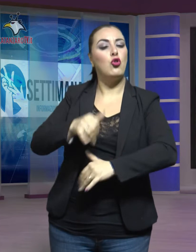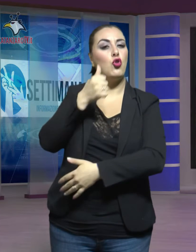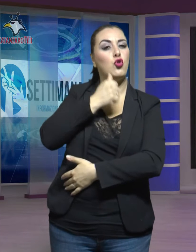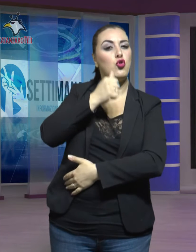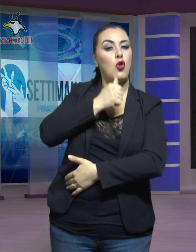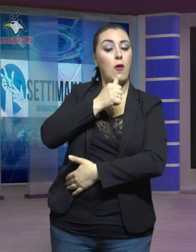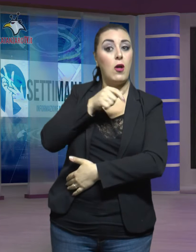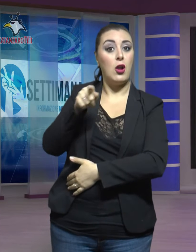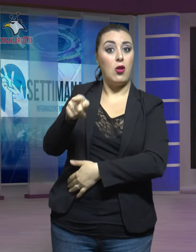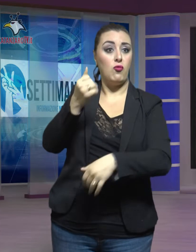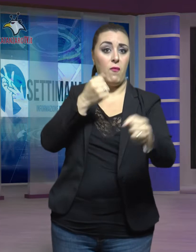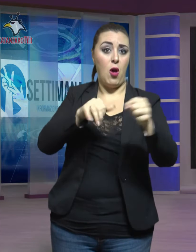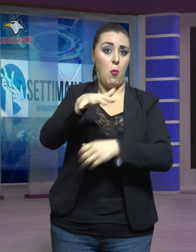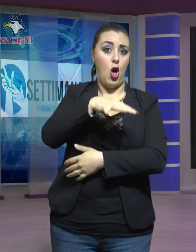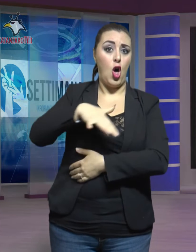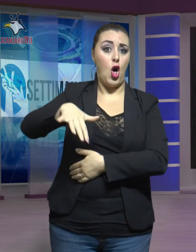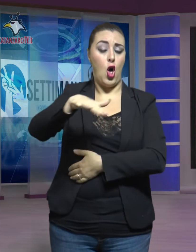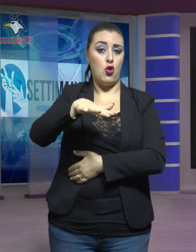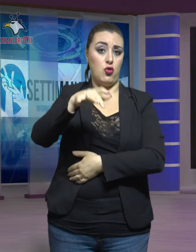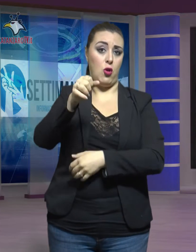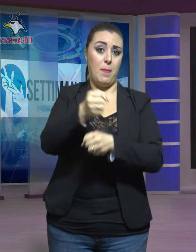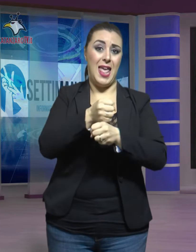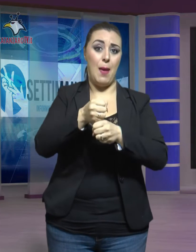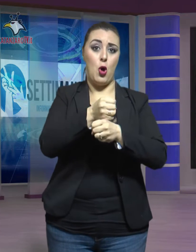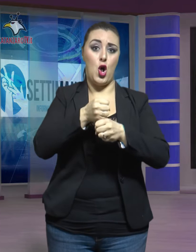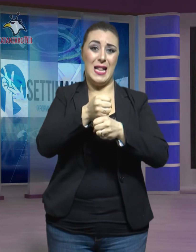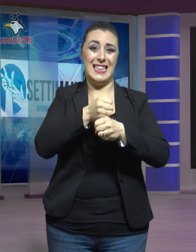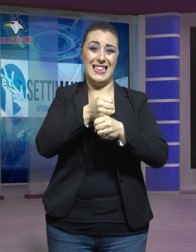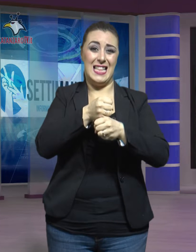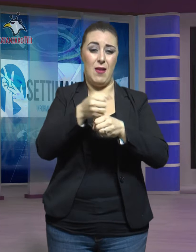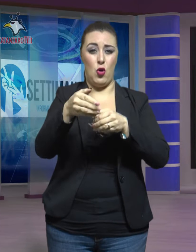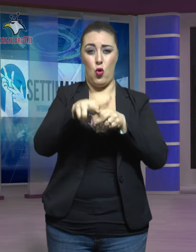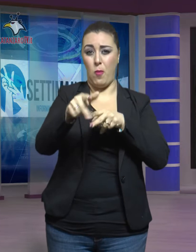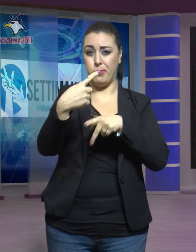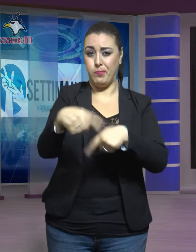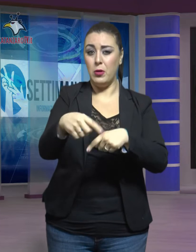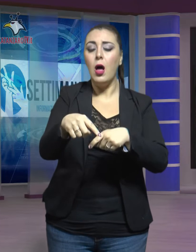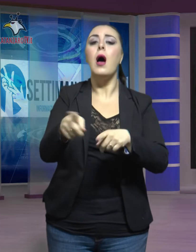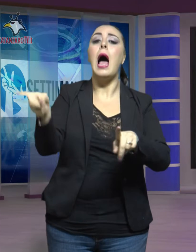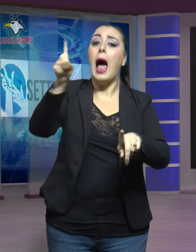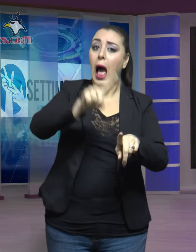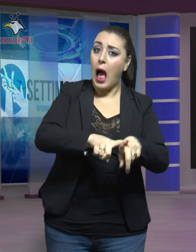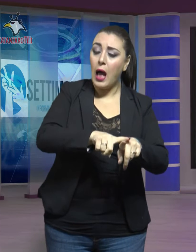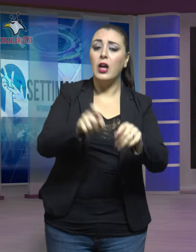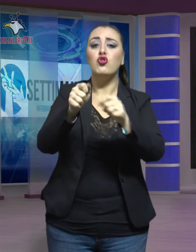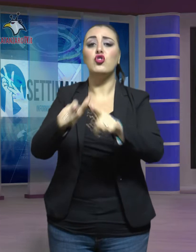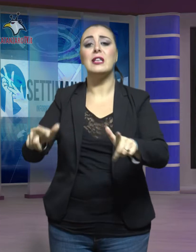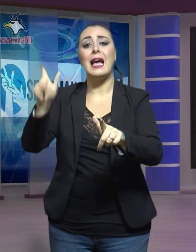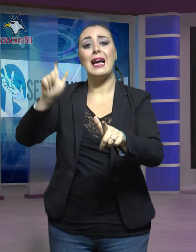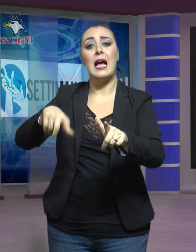conosciuto nel comune piemontese, ma ovviamente anche in nella cittadina catanzarese dove